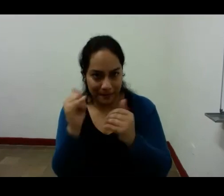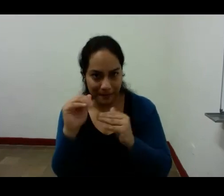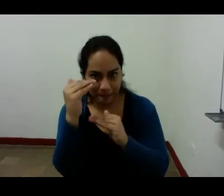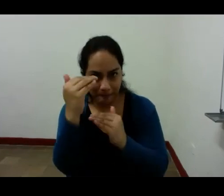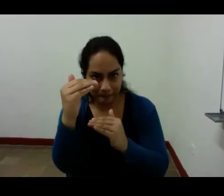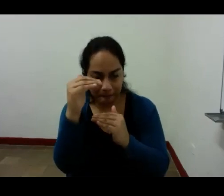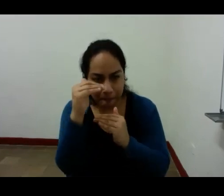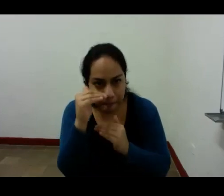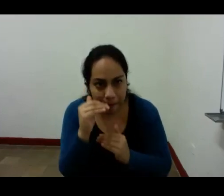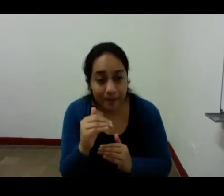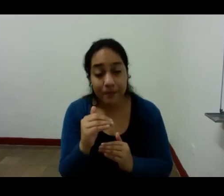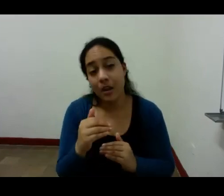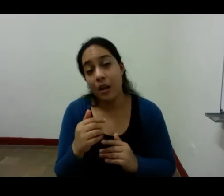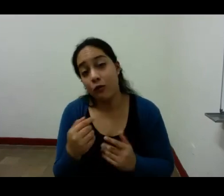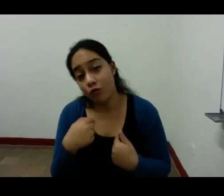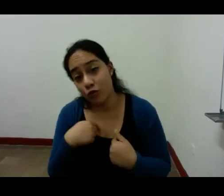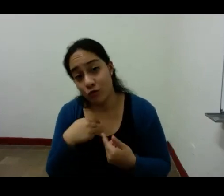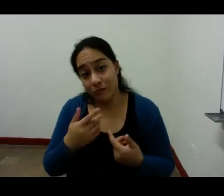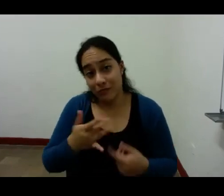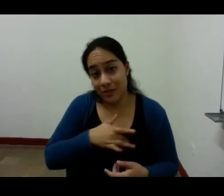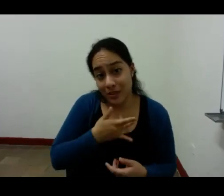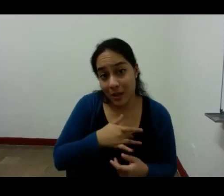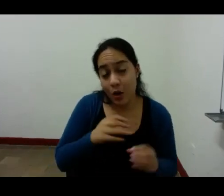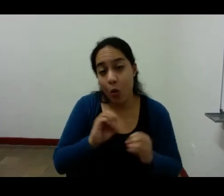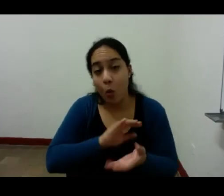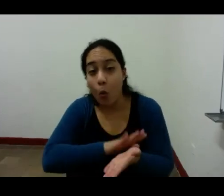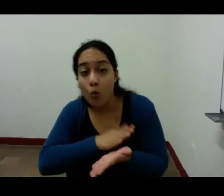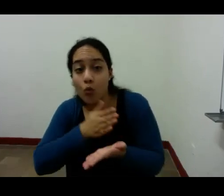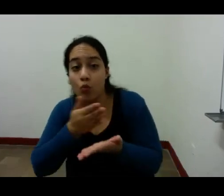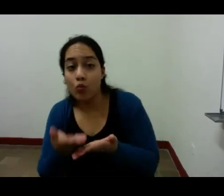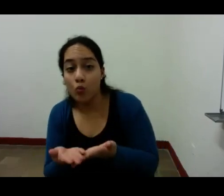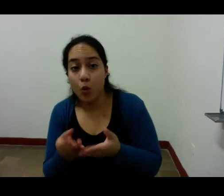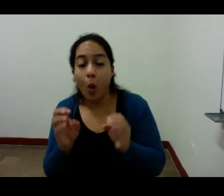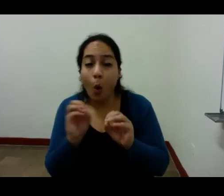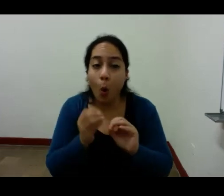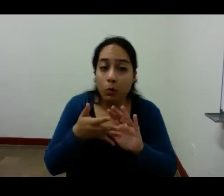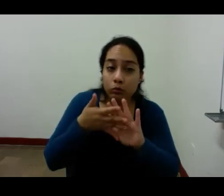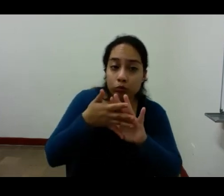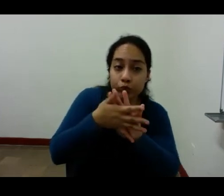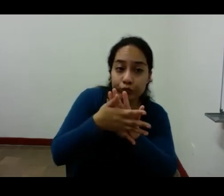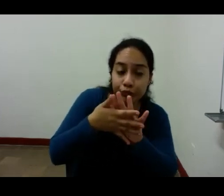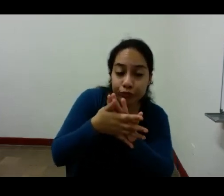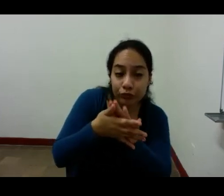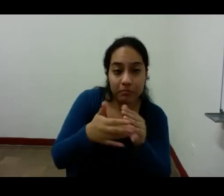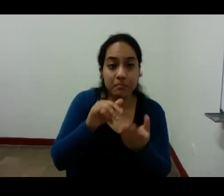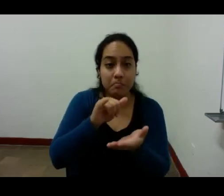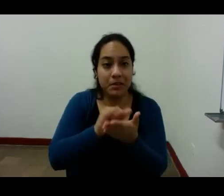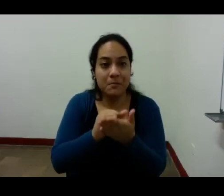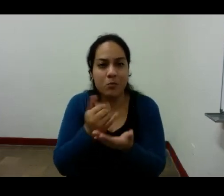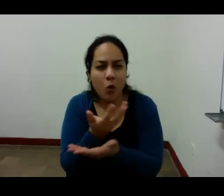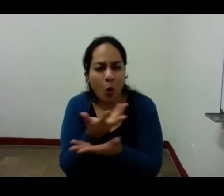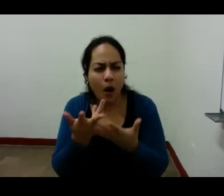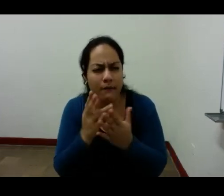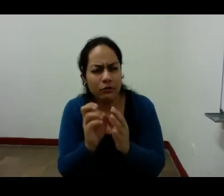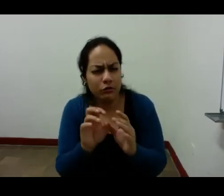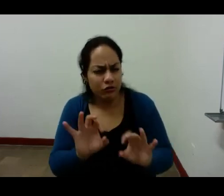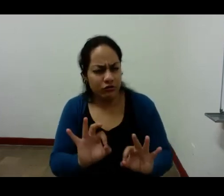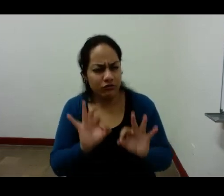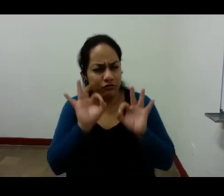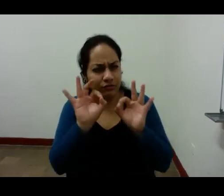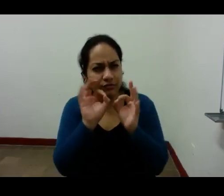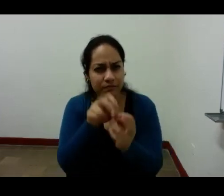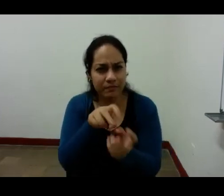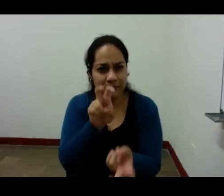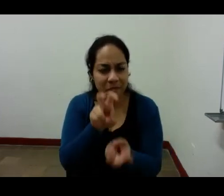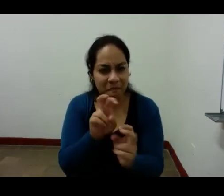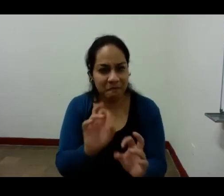a mi parecer traduce o revela al mismo peso yo creo que